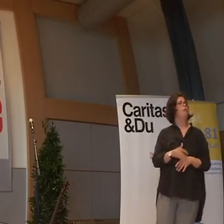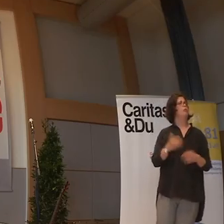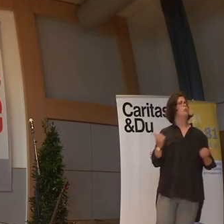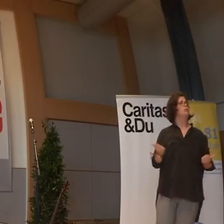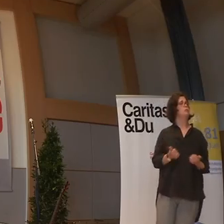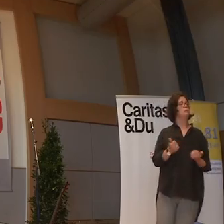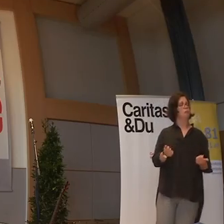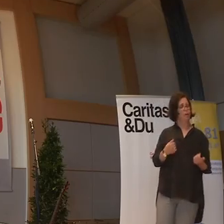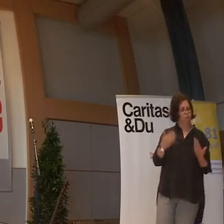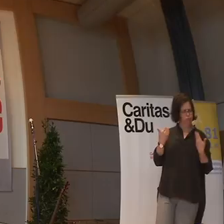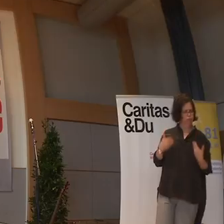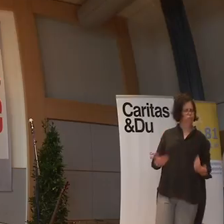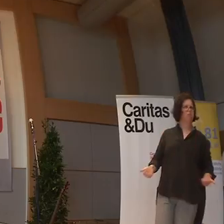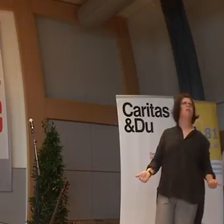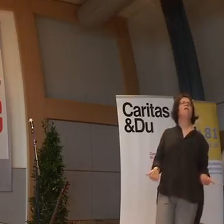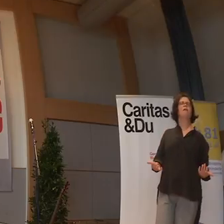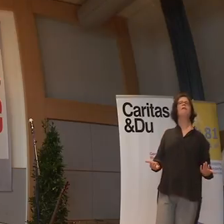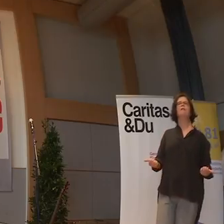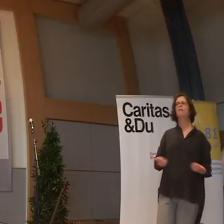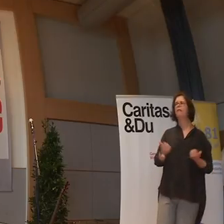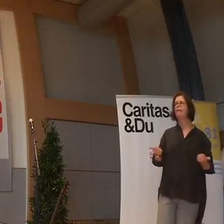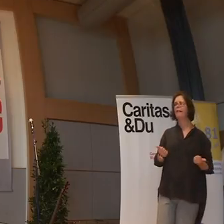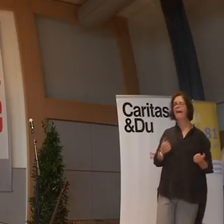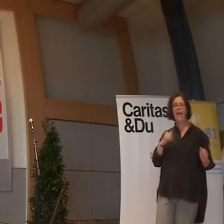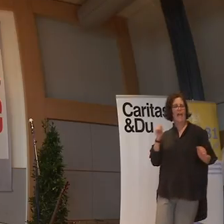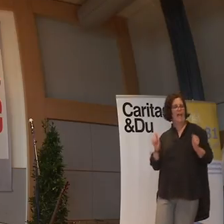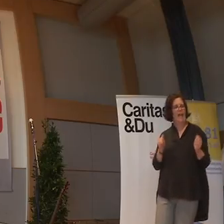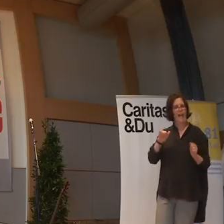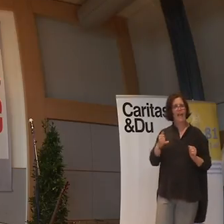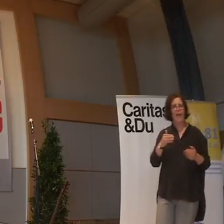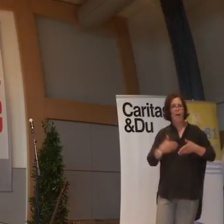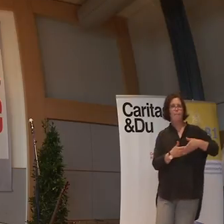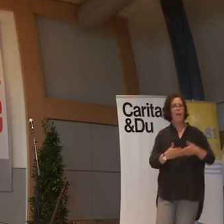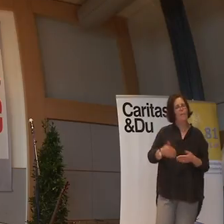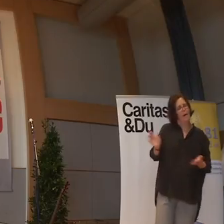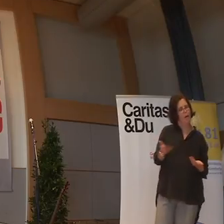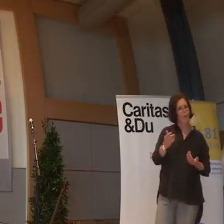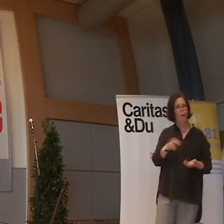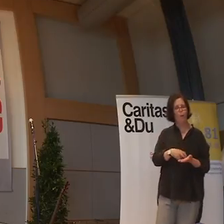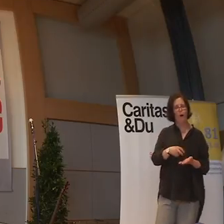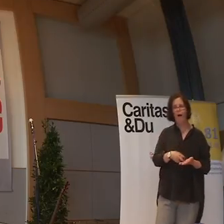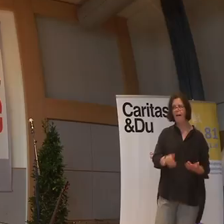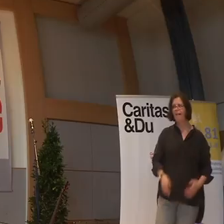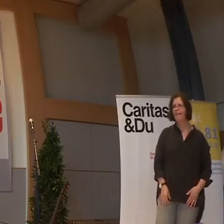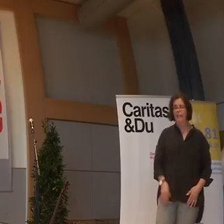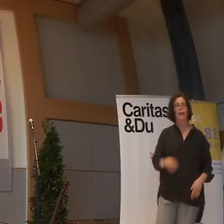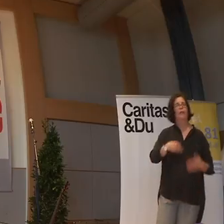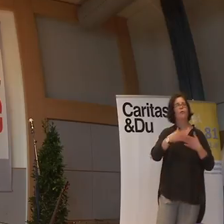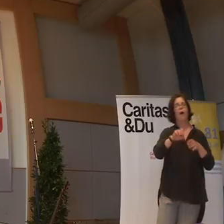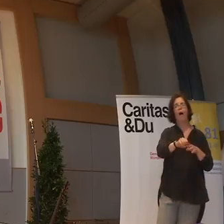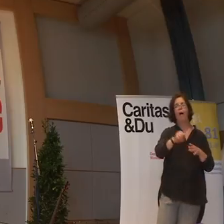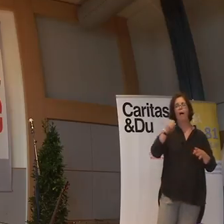geklungen, ich schaue gut aus, also, yeah baby, let's get the world. Also mache ich die auf,